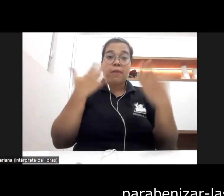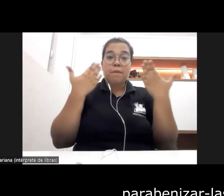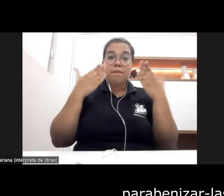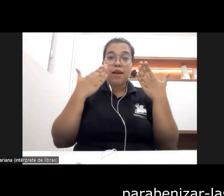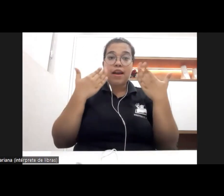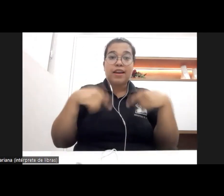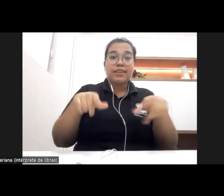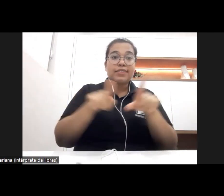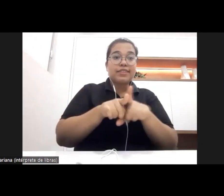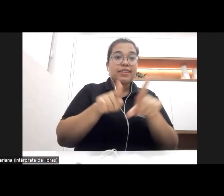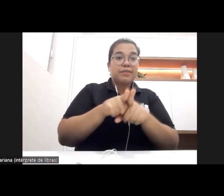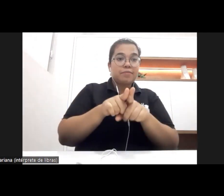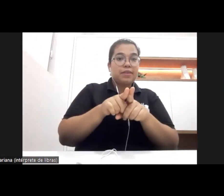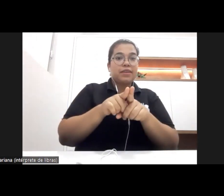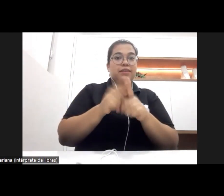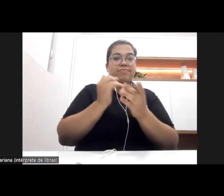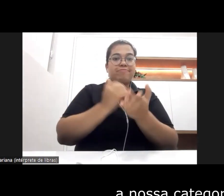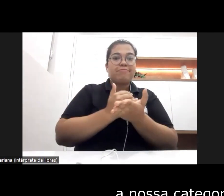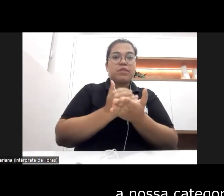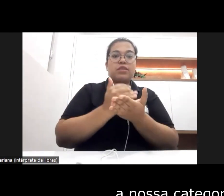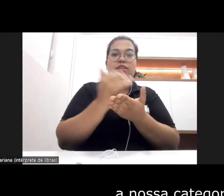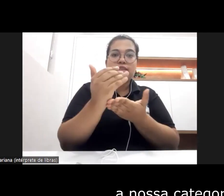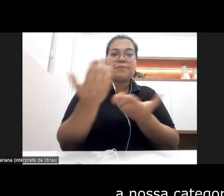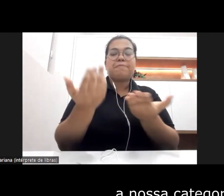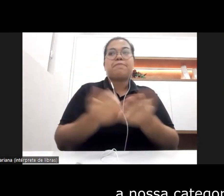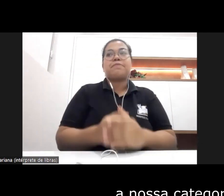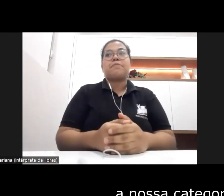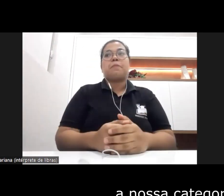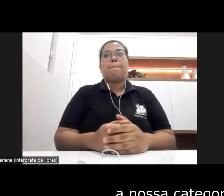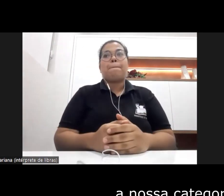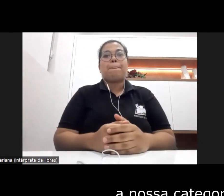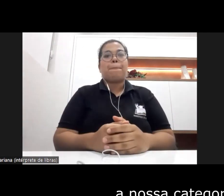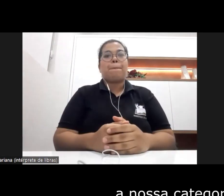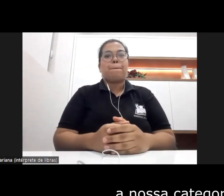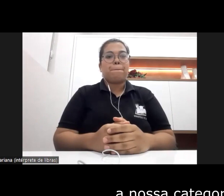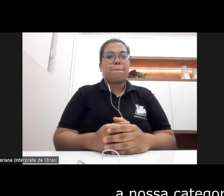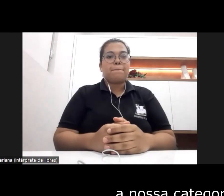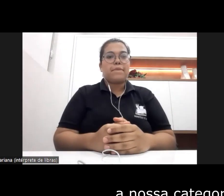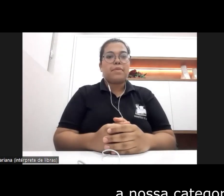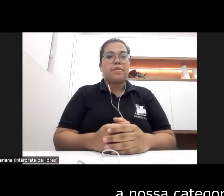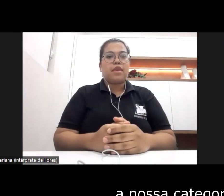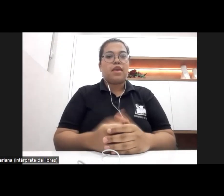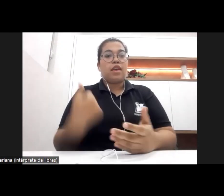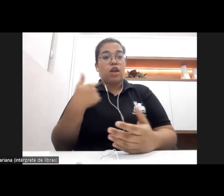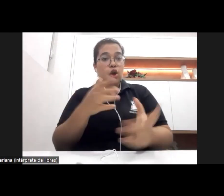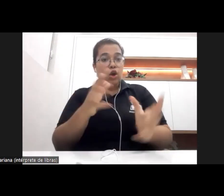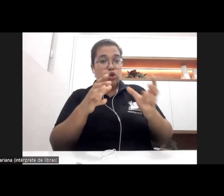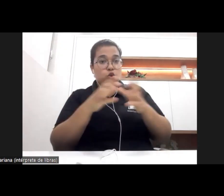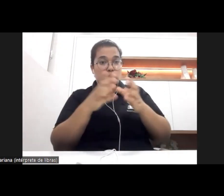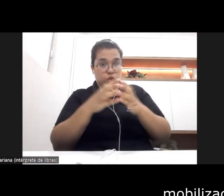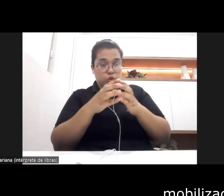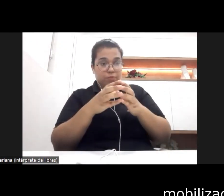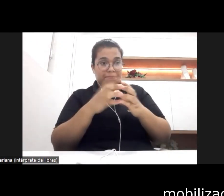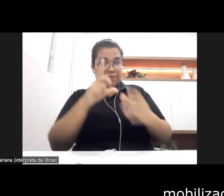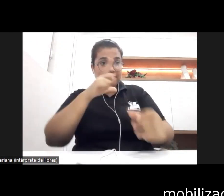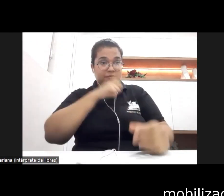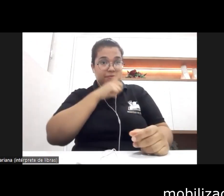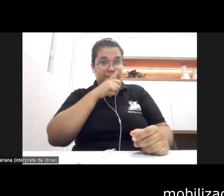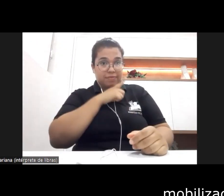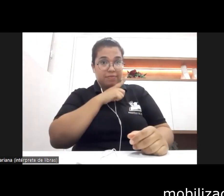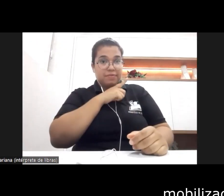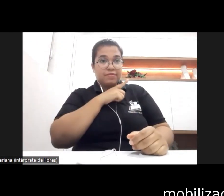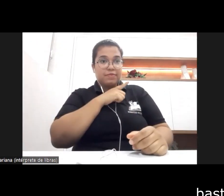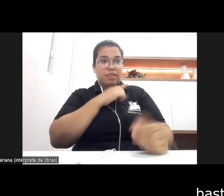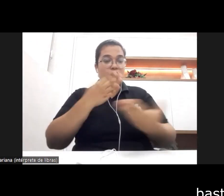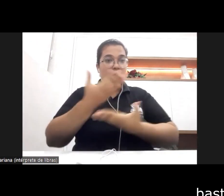iniciativa. A nossa categoria tem tido uma mobilização